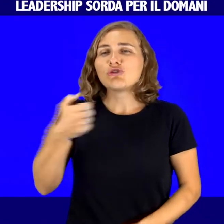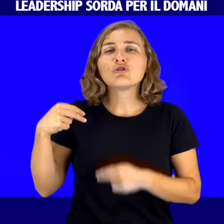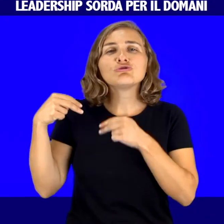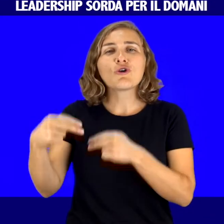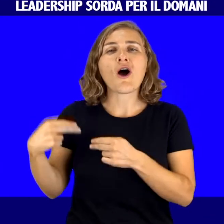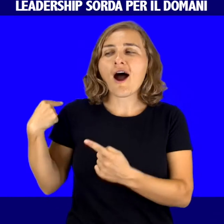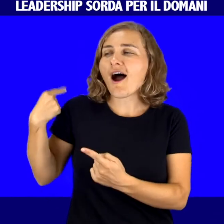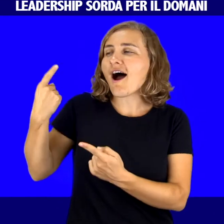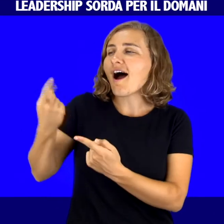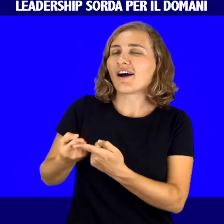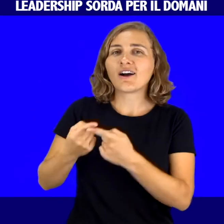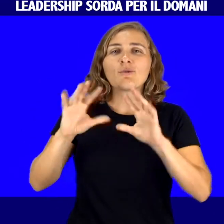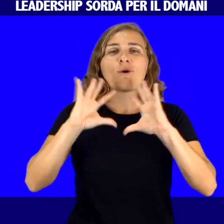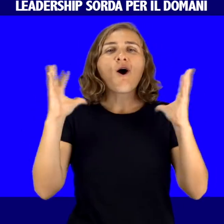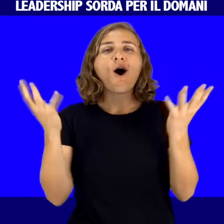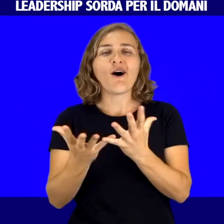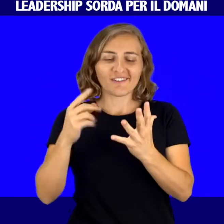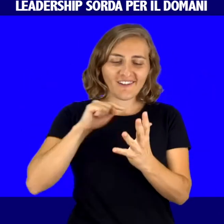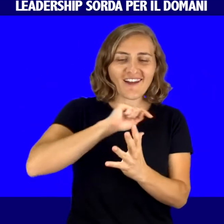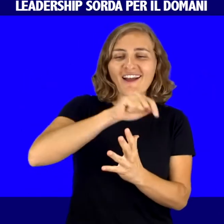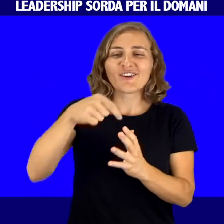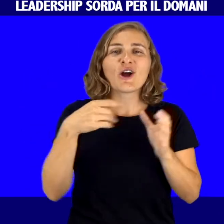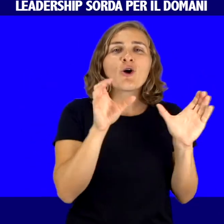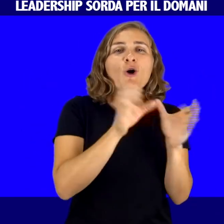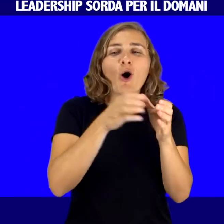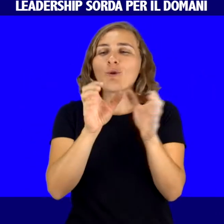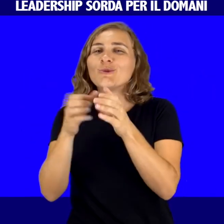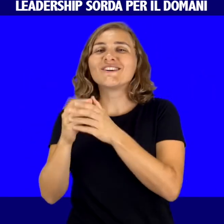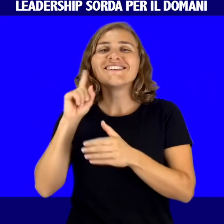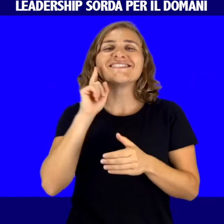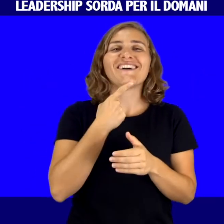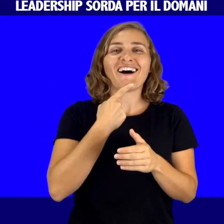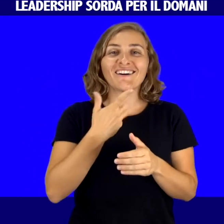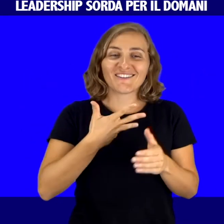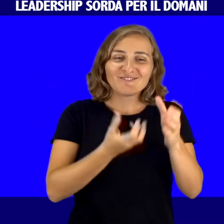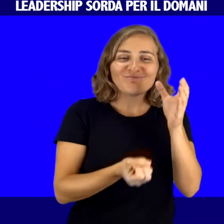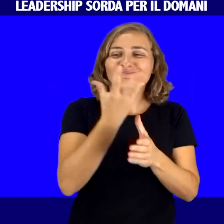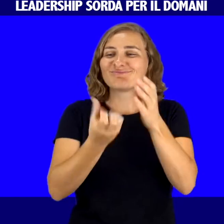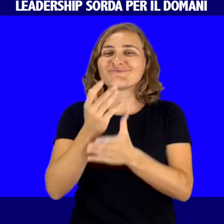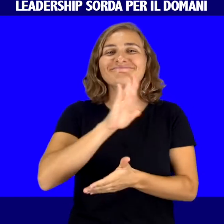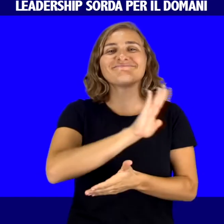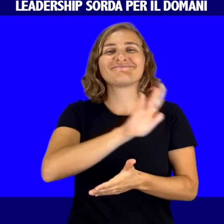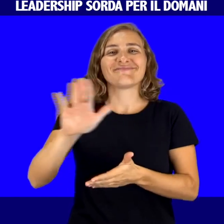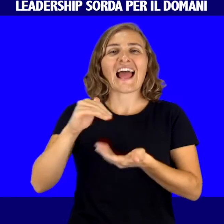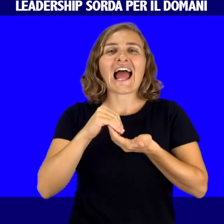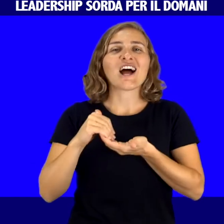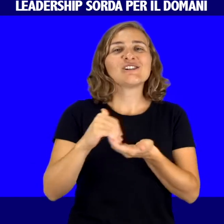Da più di un secolo, le comunità sorde in tutto il mondo si sono organizzate in associazioni rappresentative per